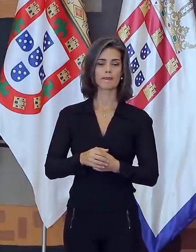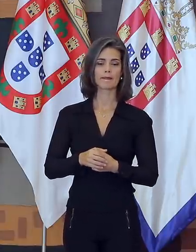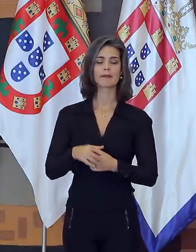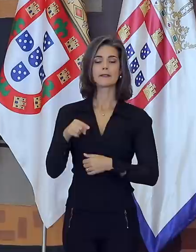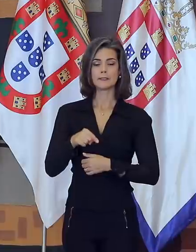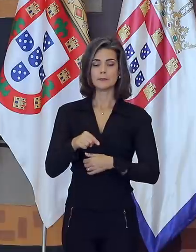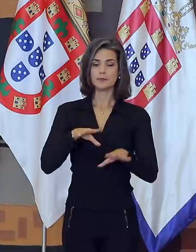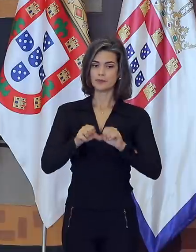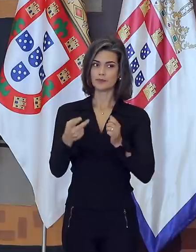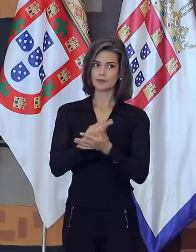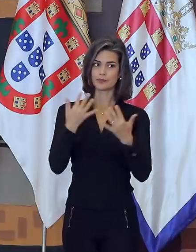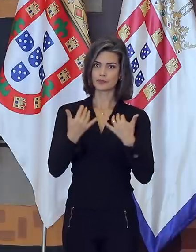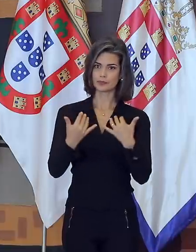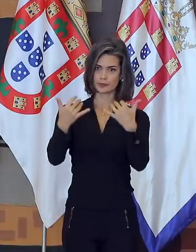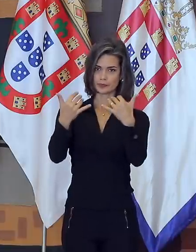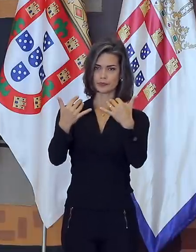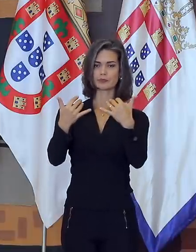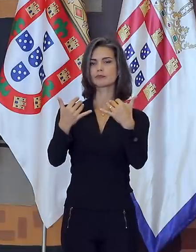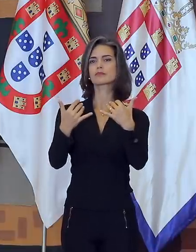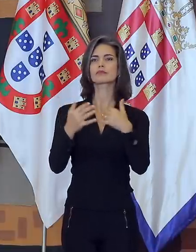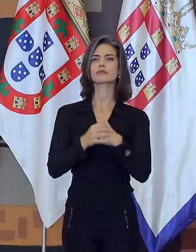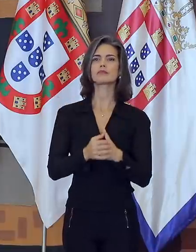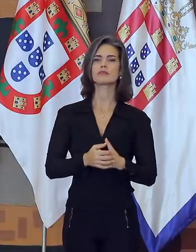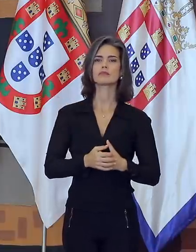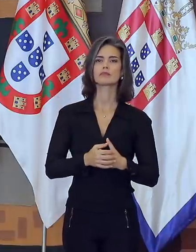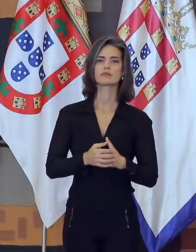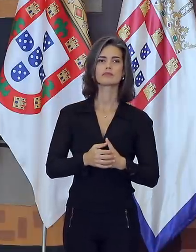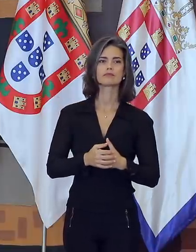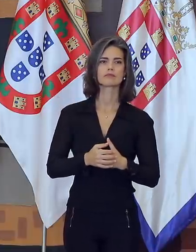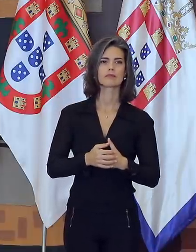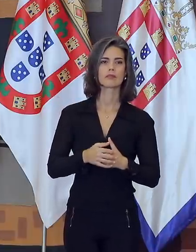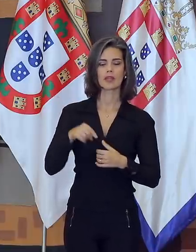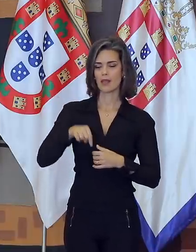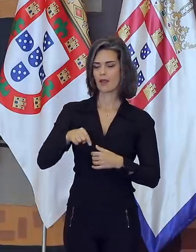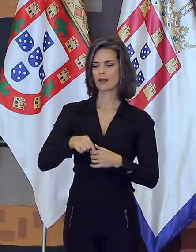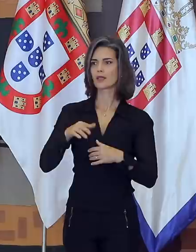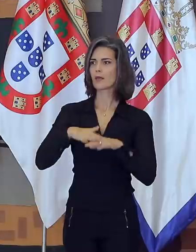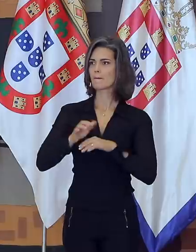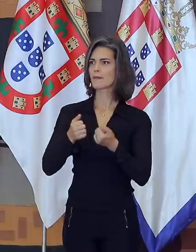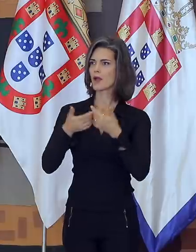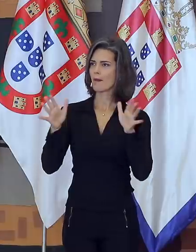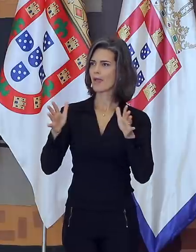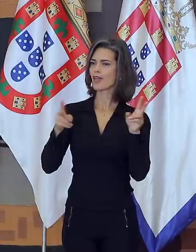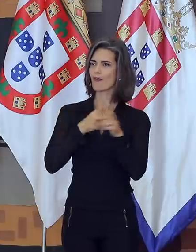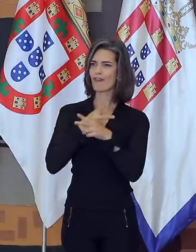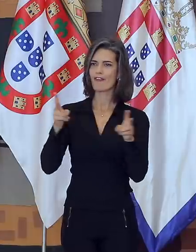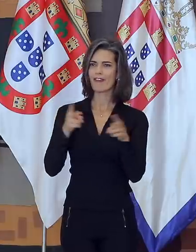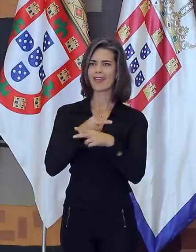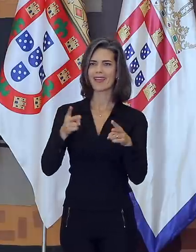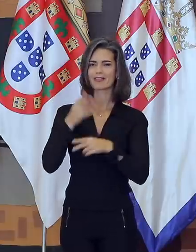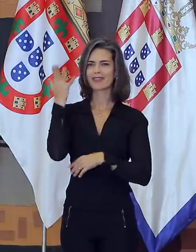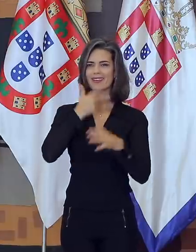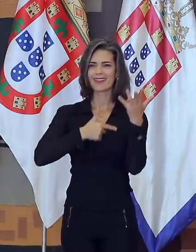aqui do Palácio, e nós não fizemos, enfim, por conta da pandemia, por razão da pandemia, porque aqui realmente é mais ventilado, e é lindo,